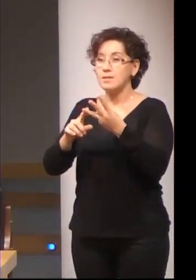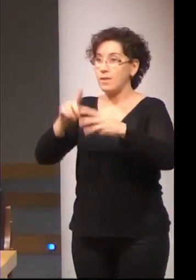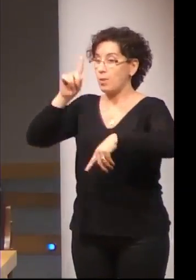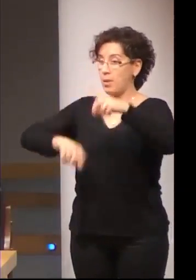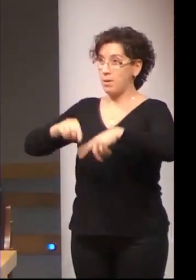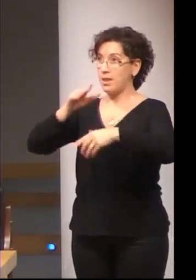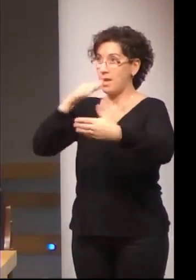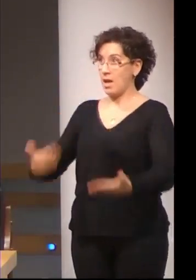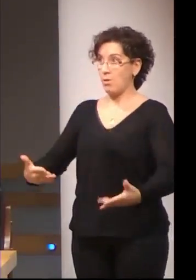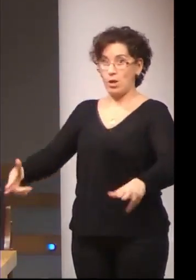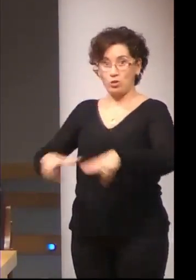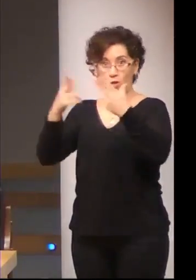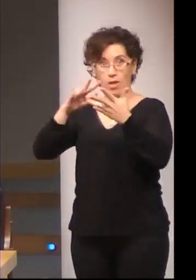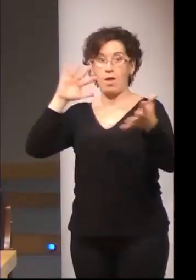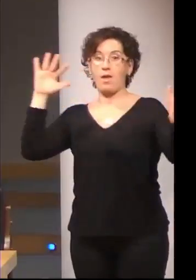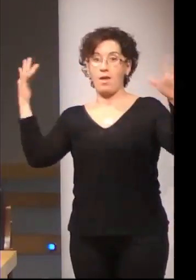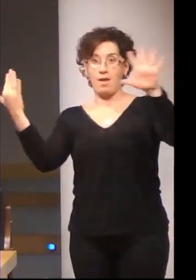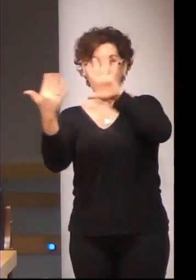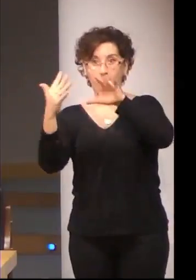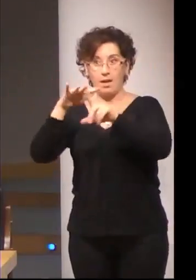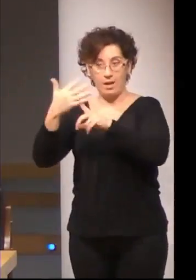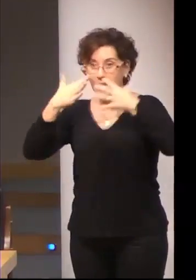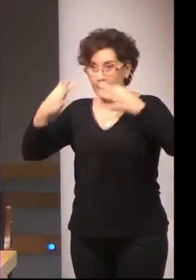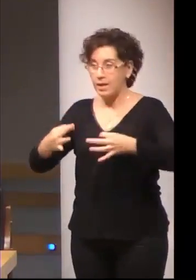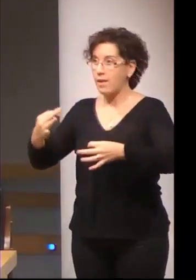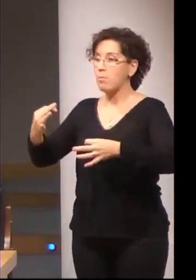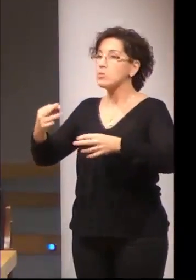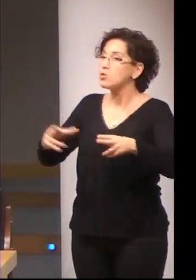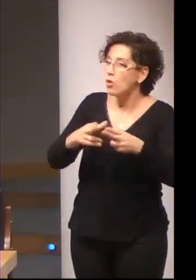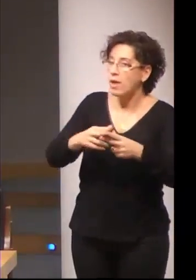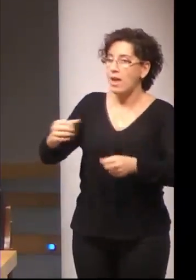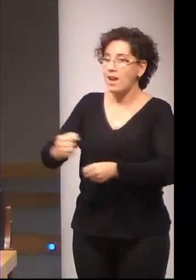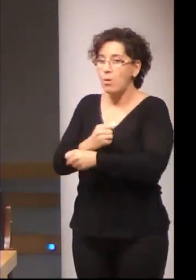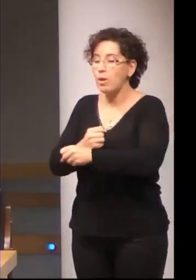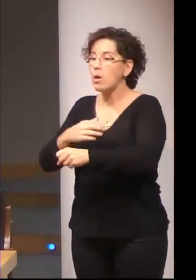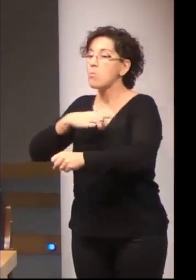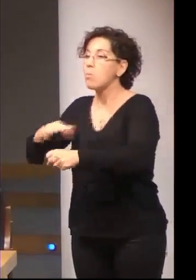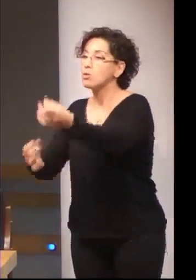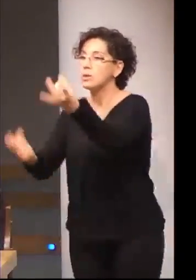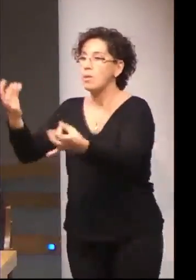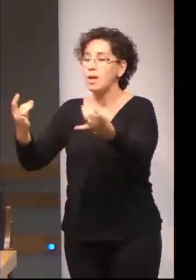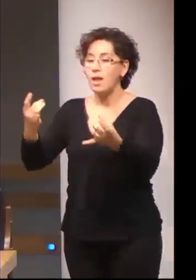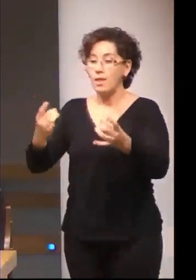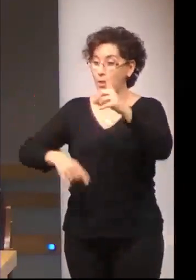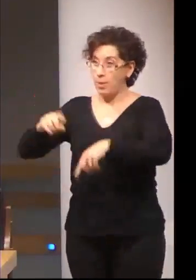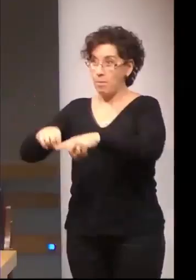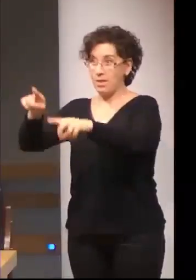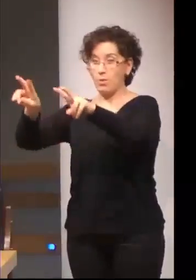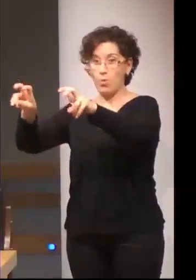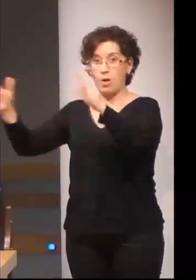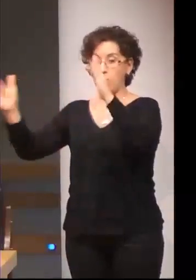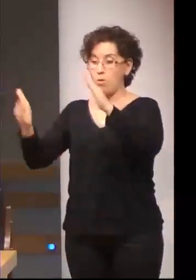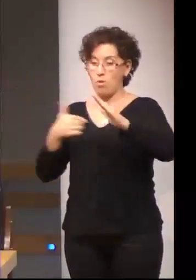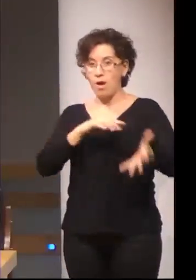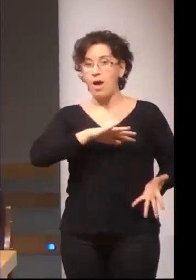sociales, pero también laborales y de nicho de empleabilidad. Una cuarta hipótesis